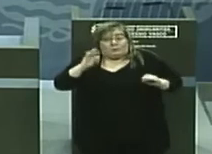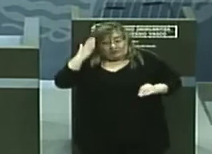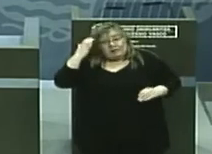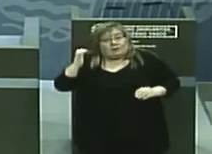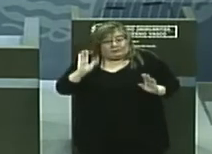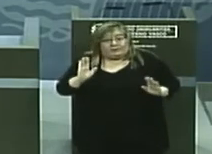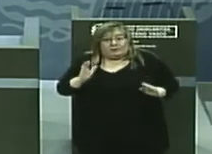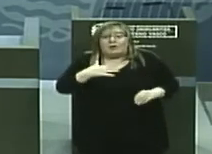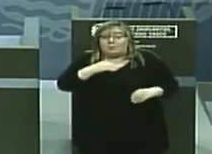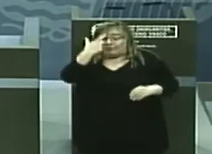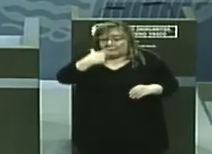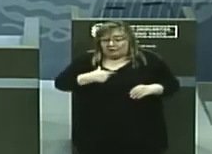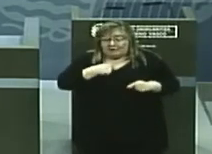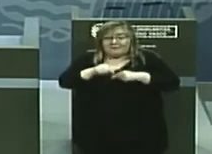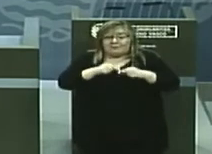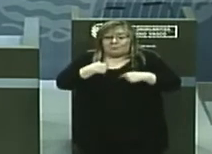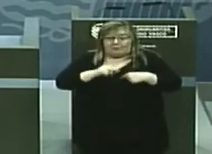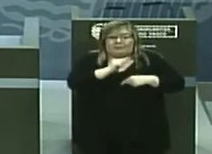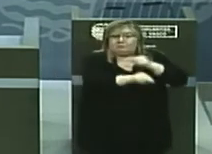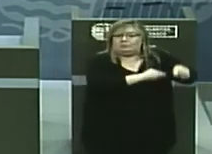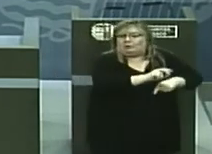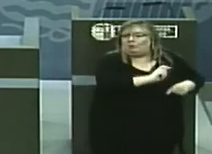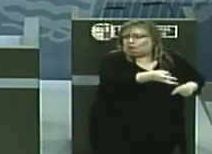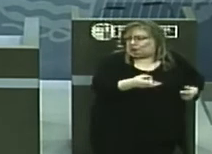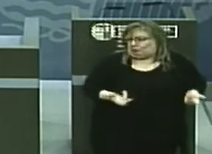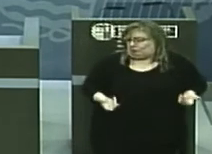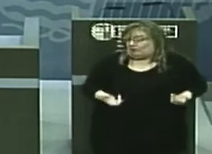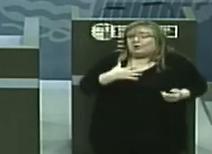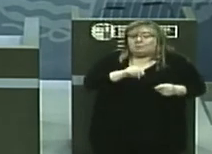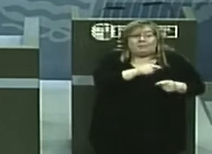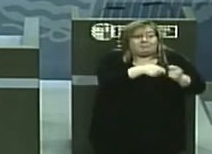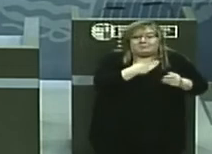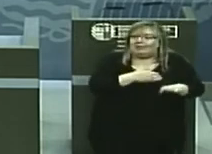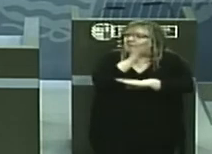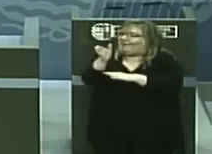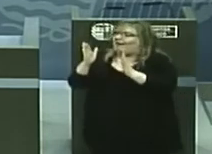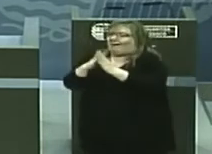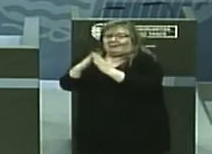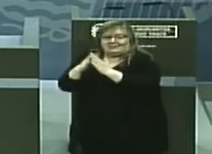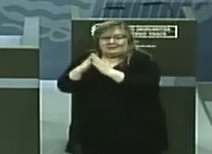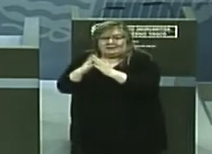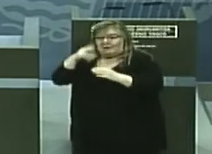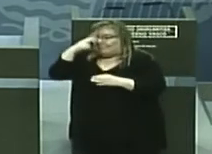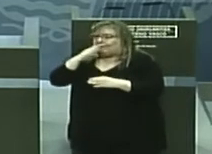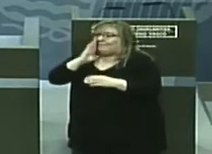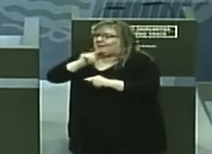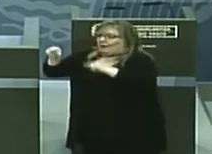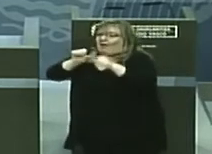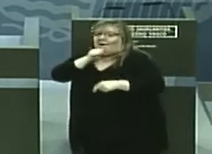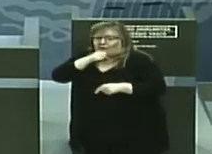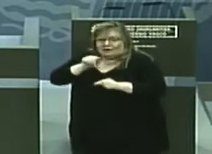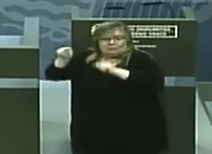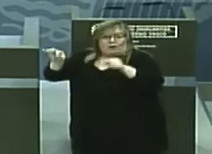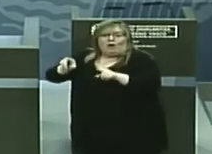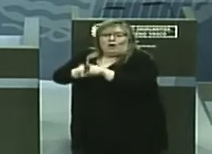ser el vehículo de una infección, que pueden llevarla a sus casas, a sus padres, a sus haitites, incluso a